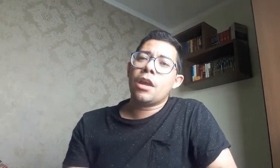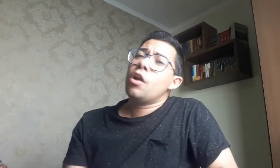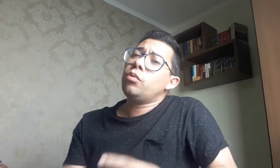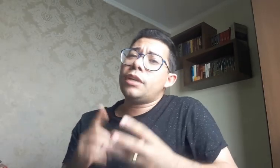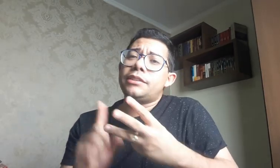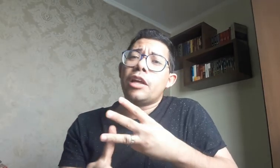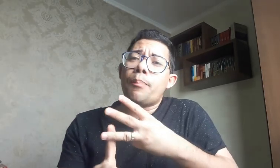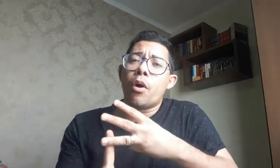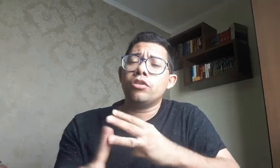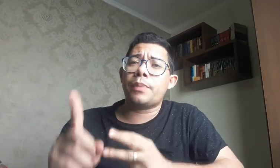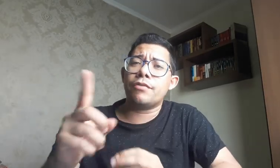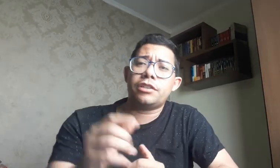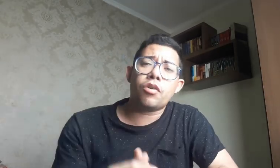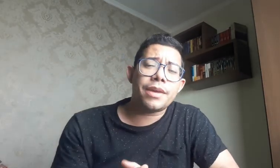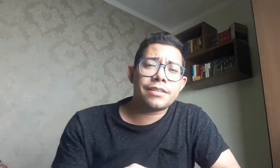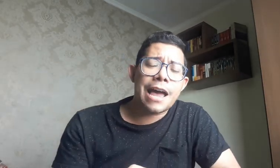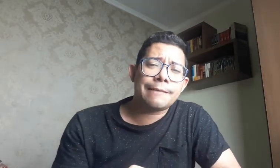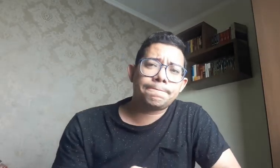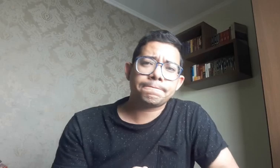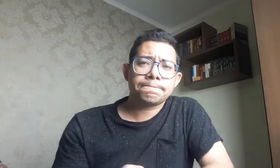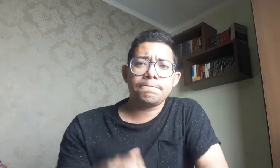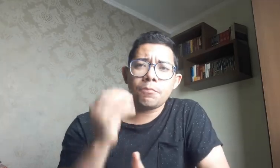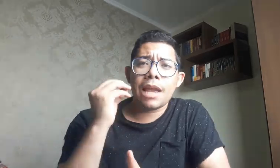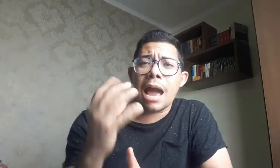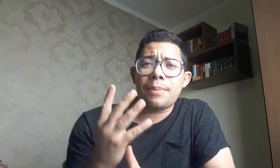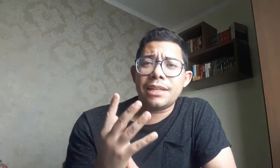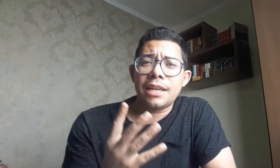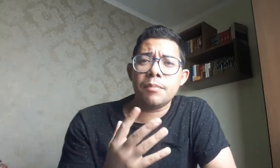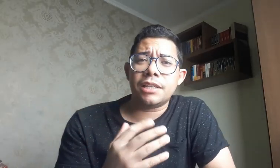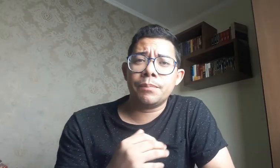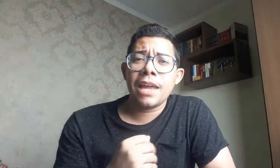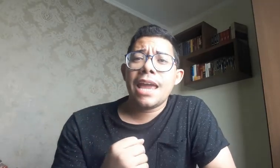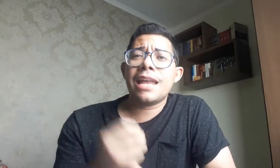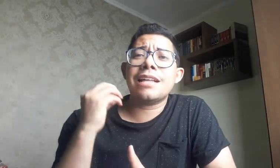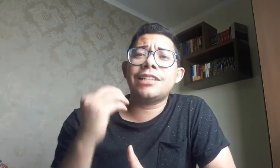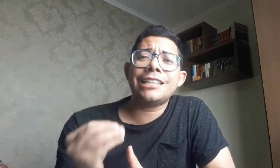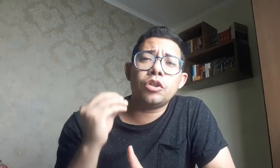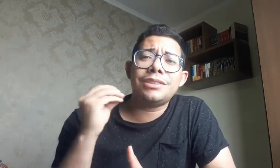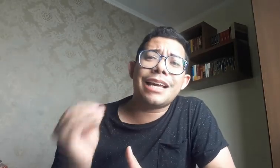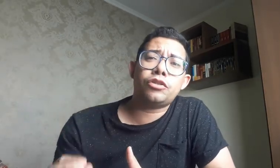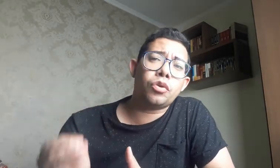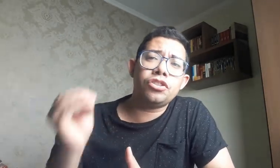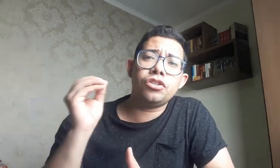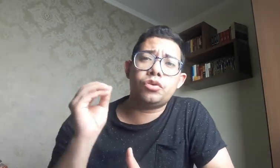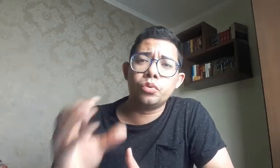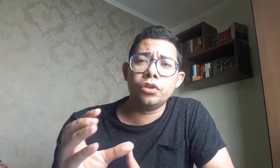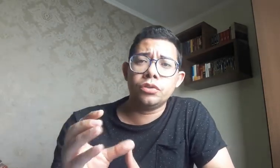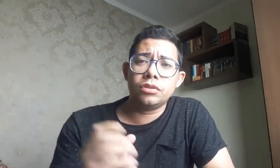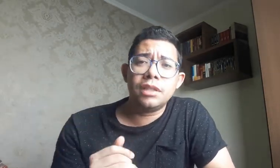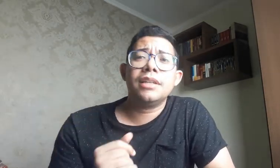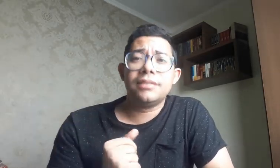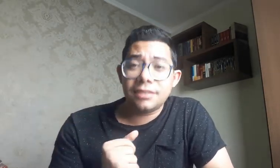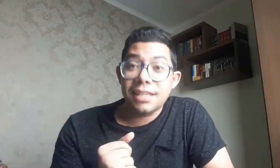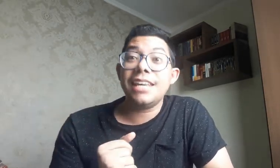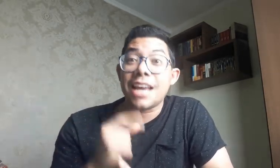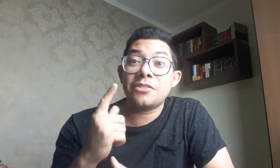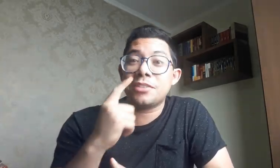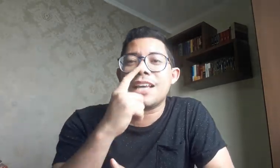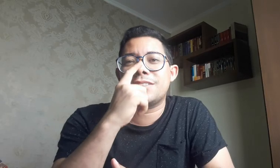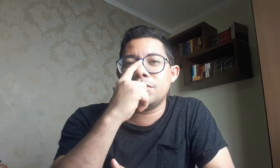Um terceiro ponto para você começar a aprender Libras é nas associações de surdos. Sim, associação